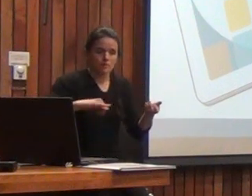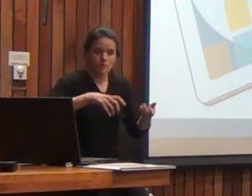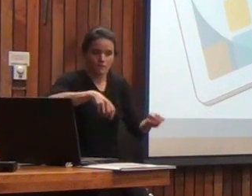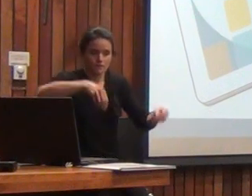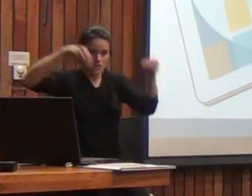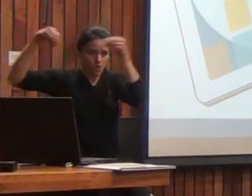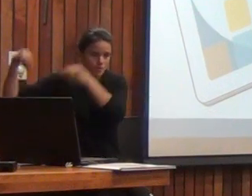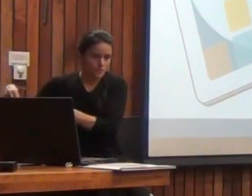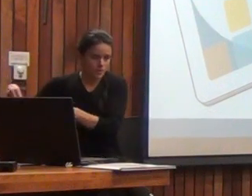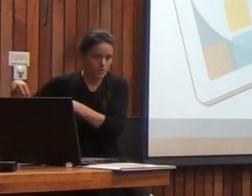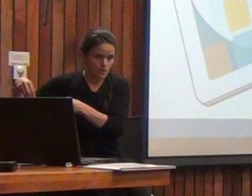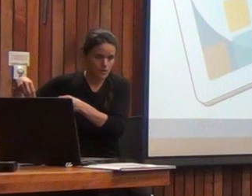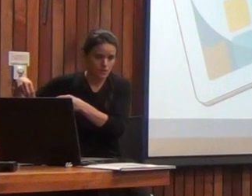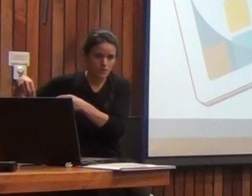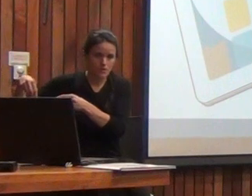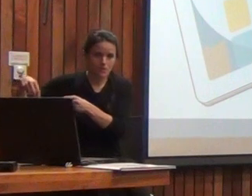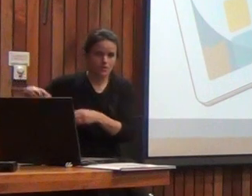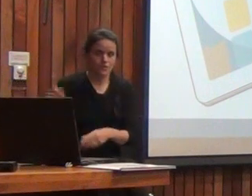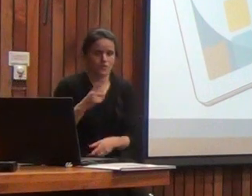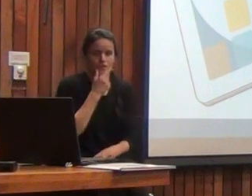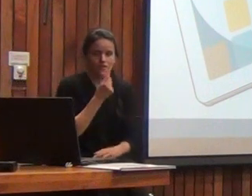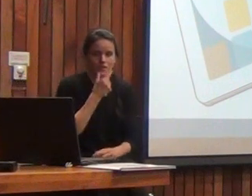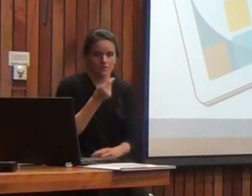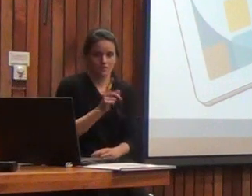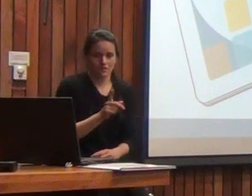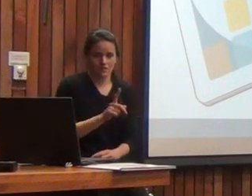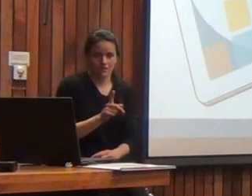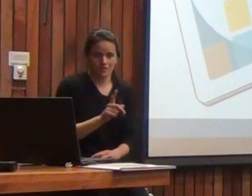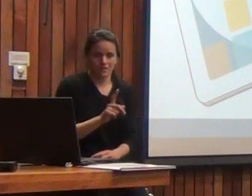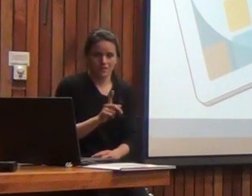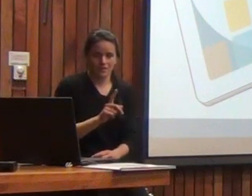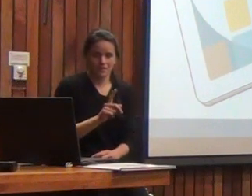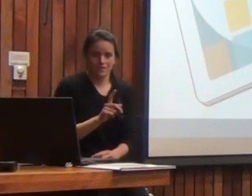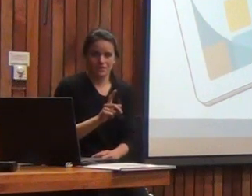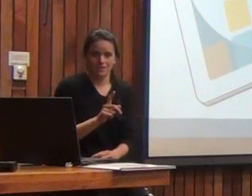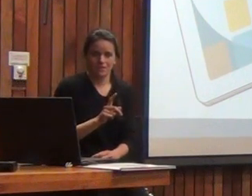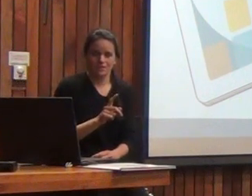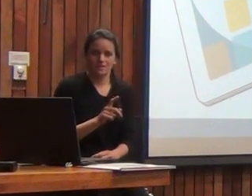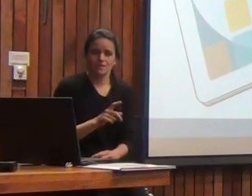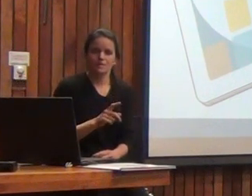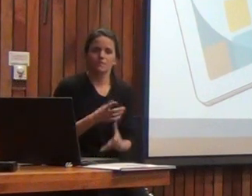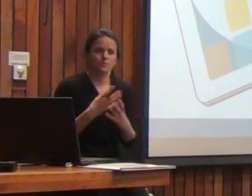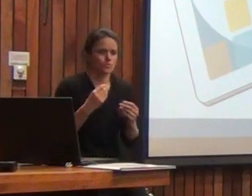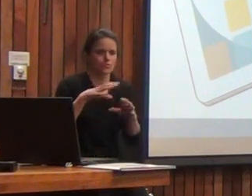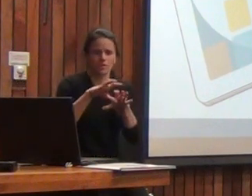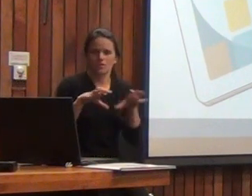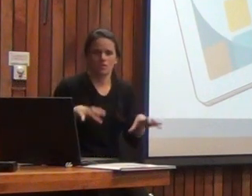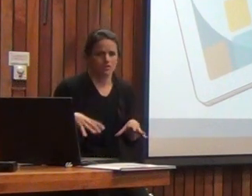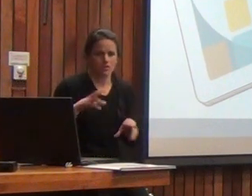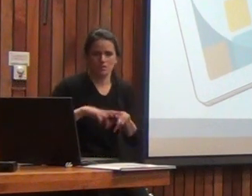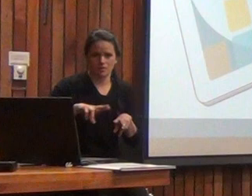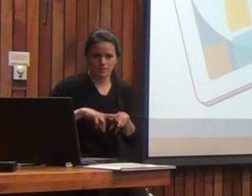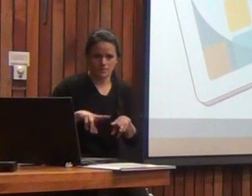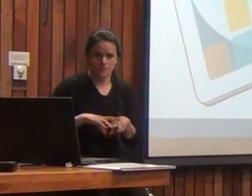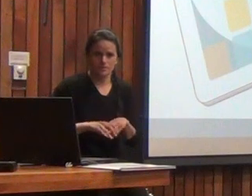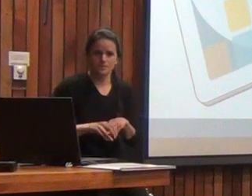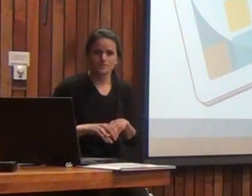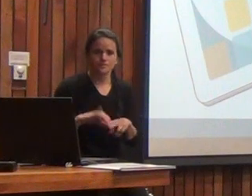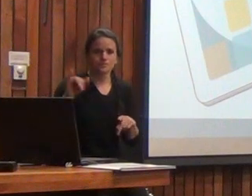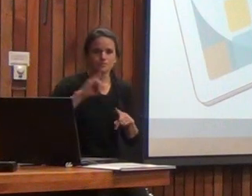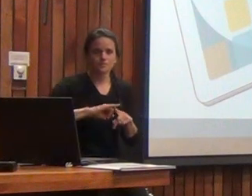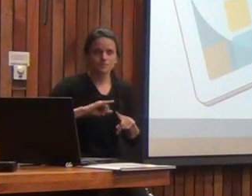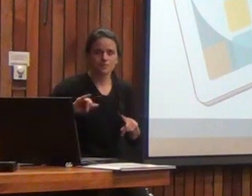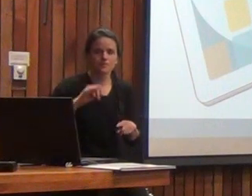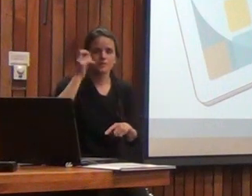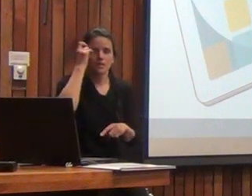biombo ¿verdad? no es fácil definitivamente no es fácil hay hartas cosas que hay que hacer y después pasamos